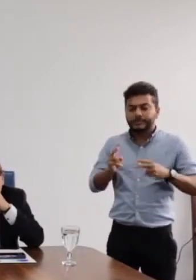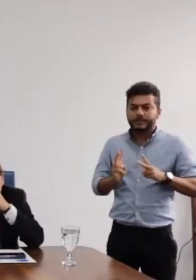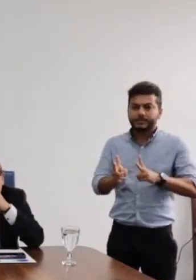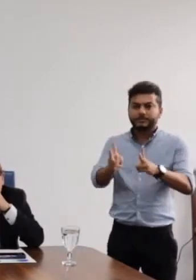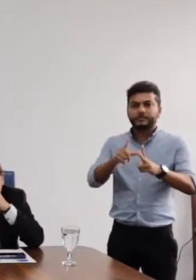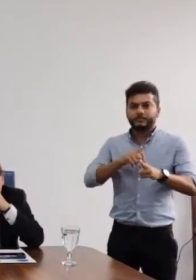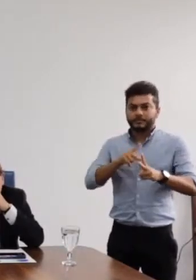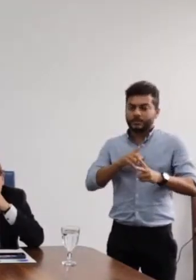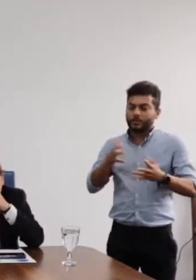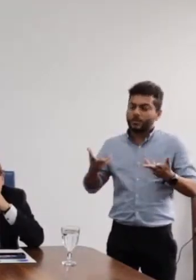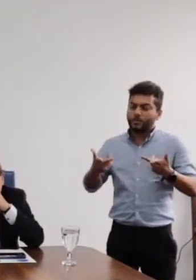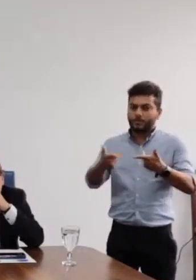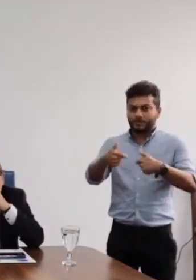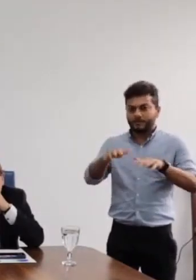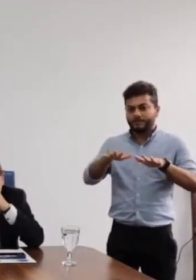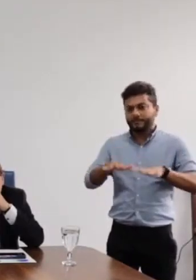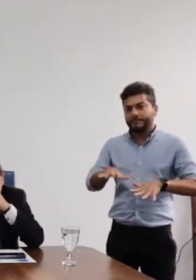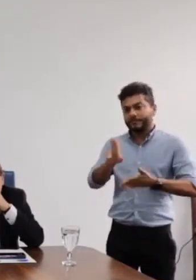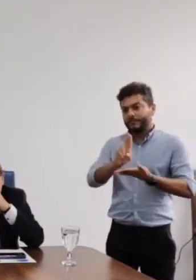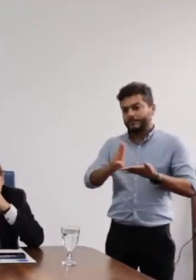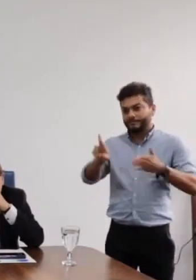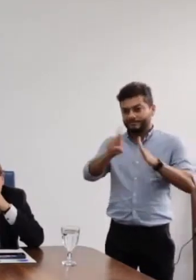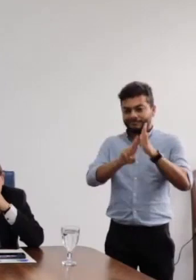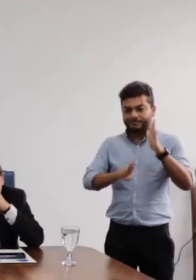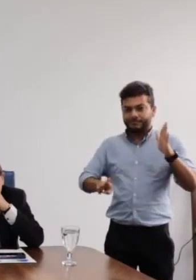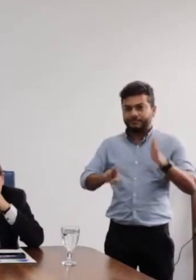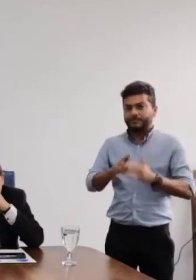UFRB. Então, meu, muito obrigada, professor Fábio.